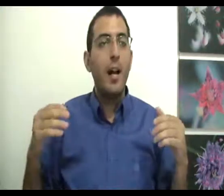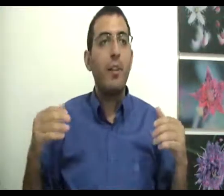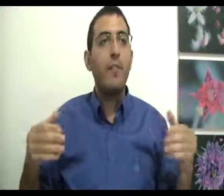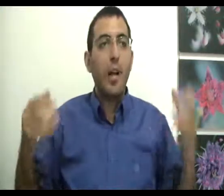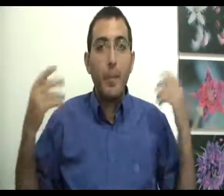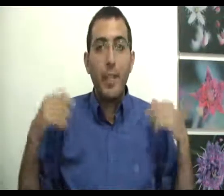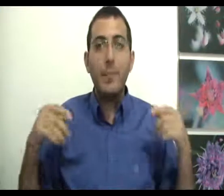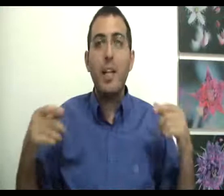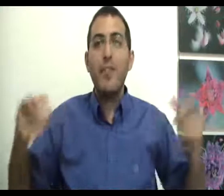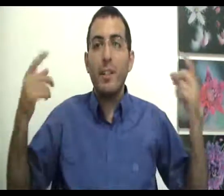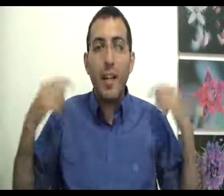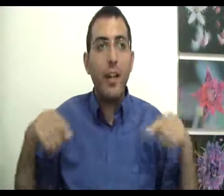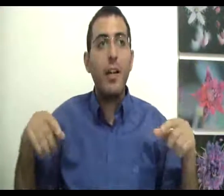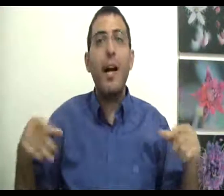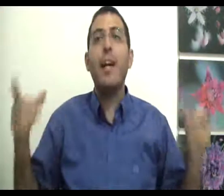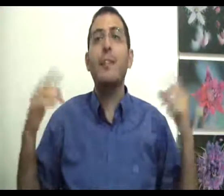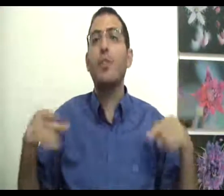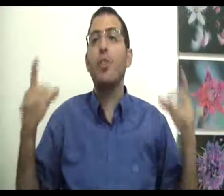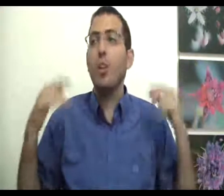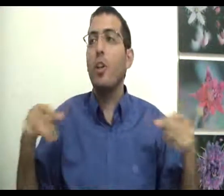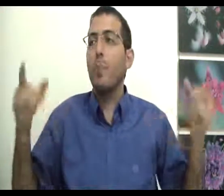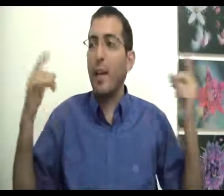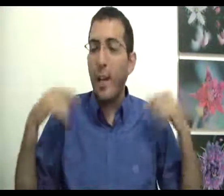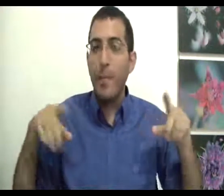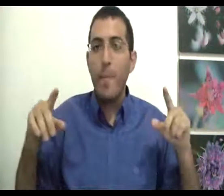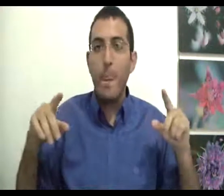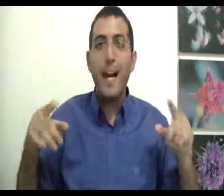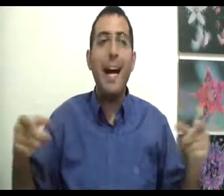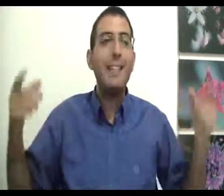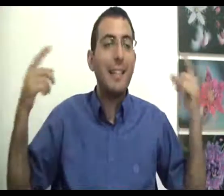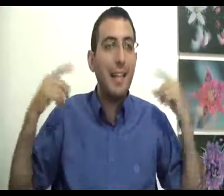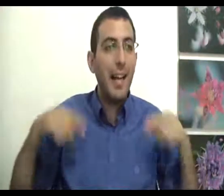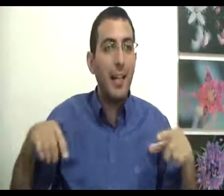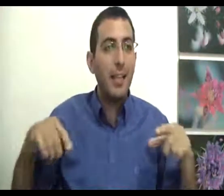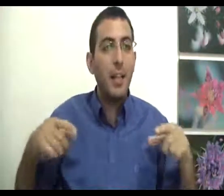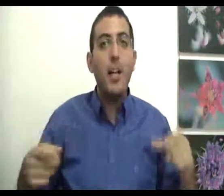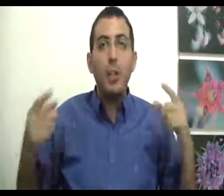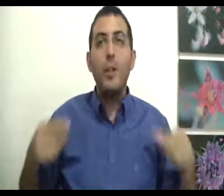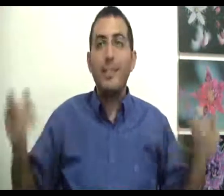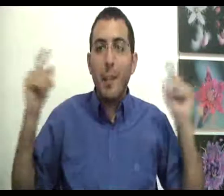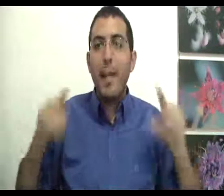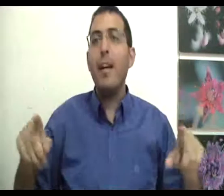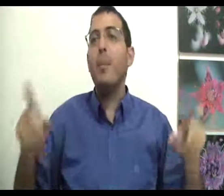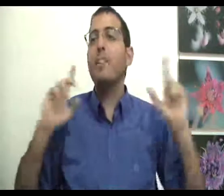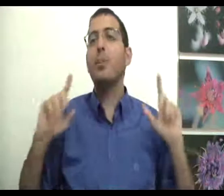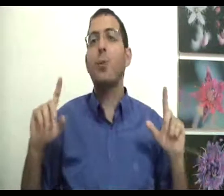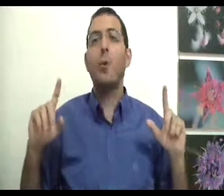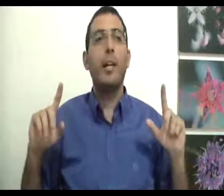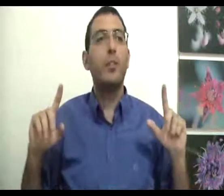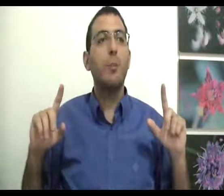עכשיו בן אדם צריך לוותר על הרצון שלו להיות בריא, עד כדי כך שהוא יסמך מזה שהוא חולה זאת